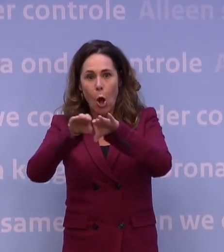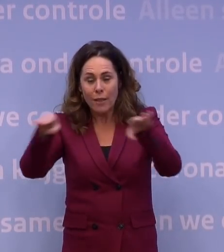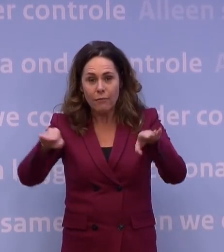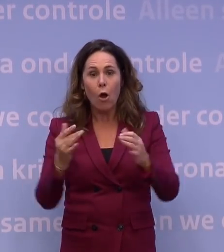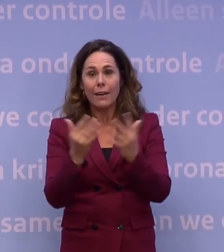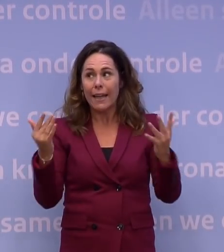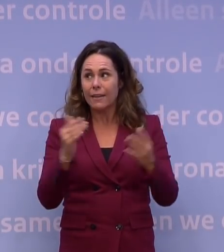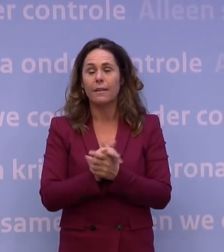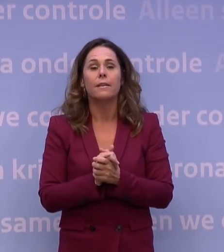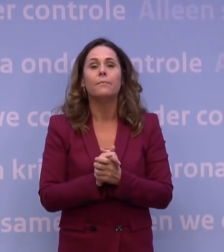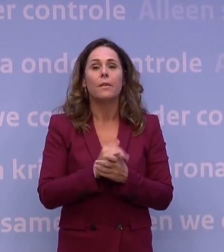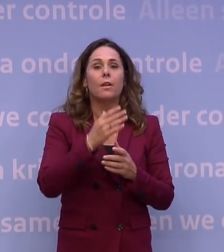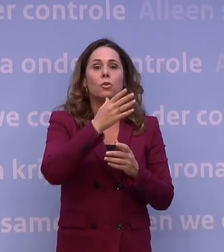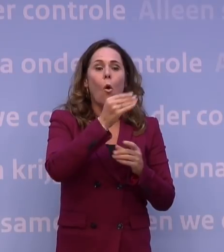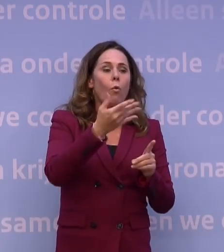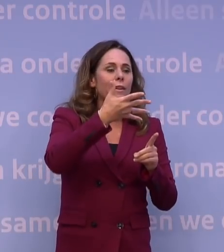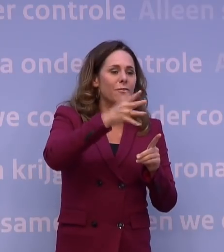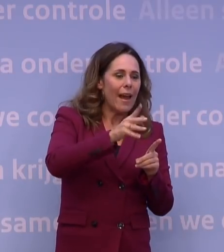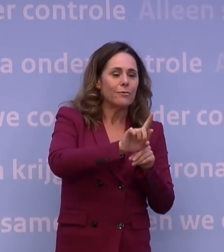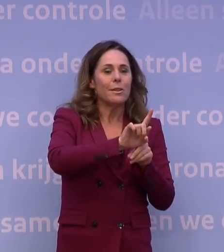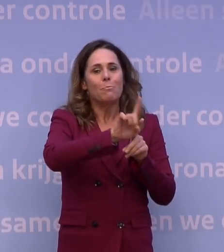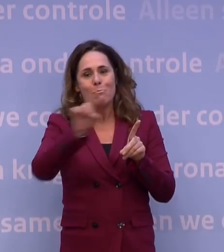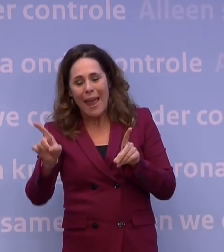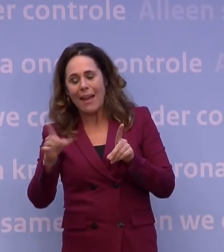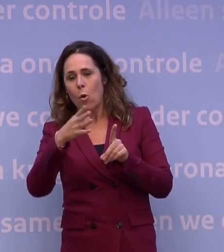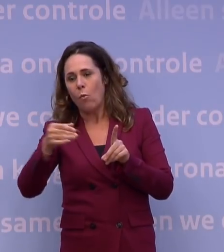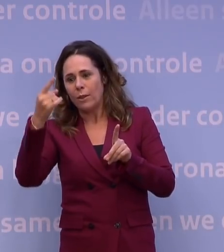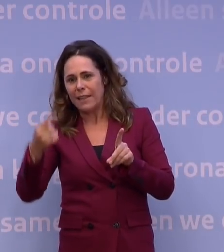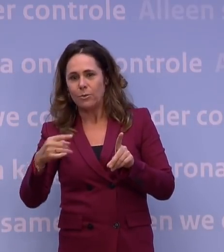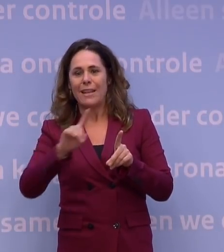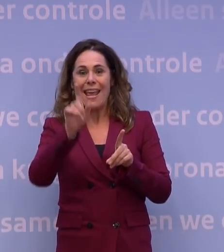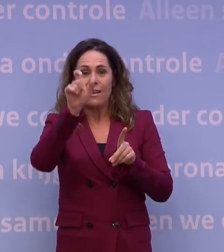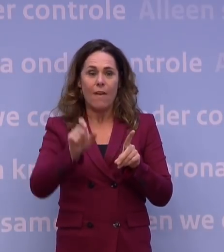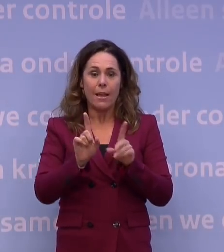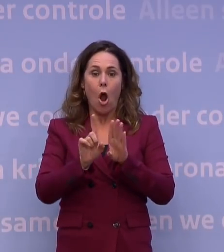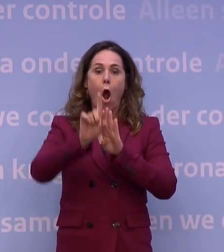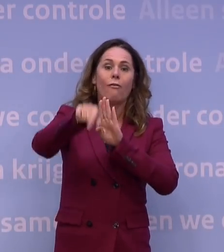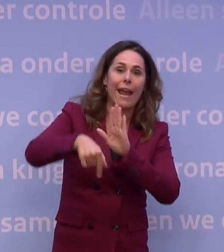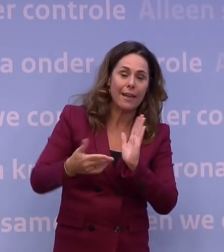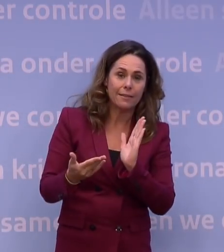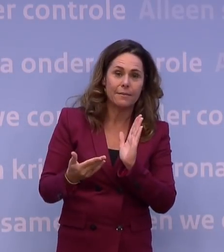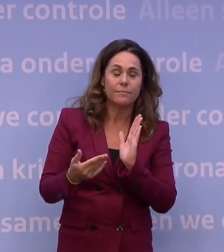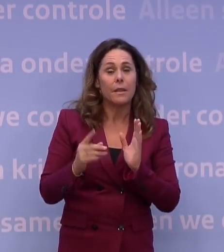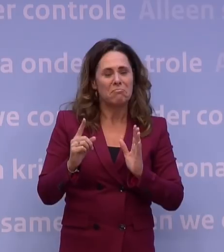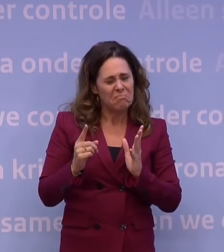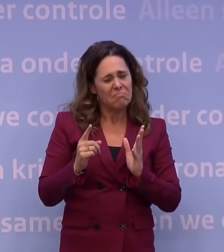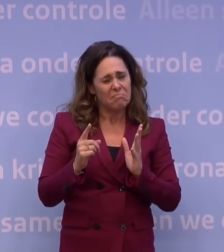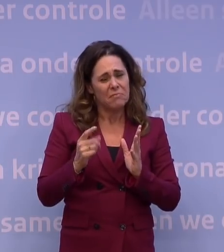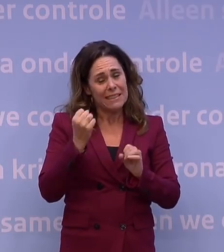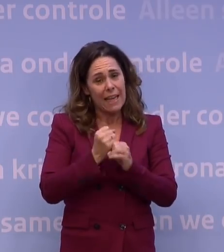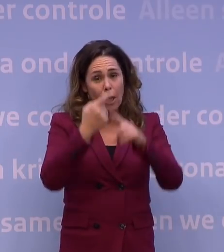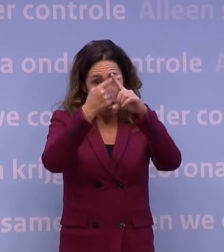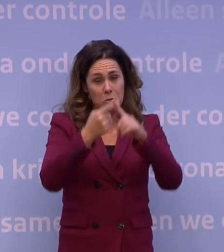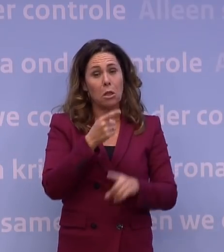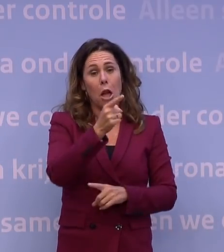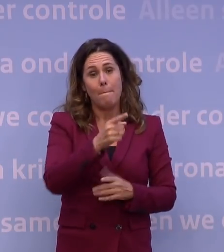dat we de 150 per 100.000 een week lang overschrijden. Eigenlijk zou je kunnen zeggen, is met name Amsterdam, daar geldt dat voor.